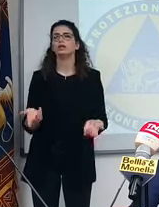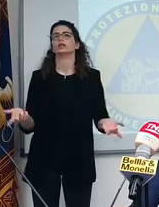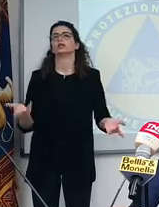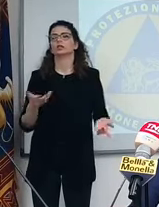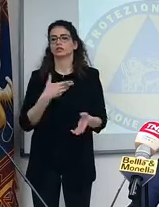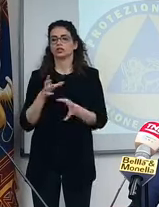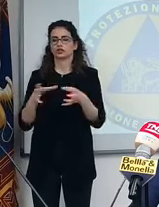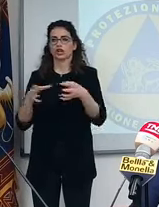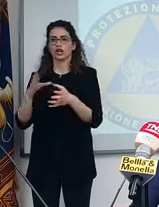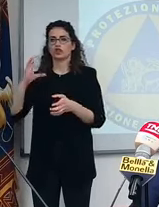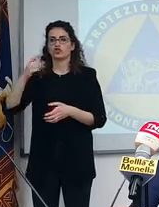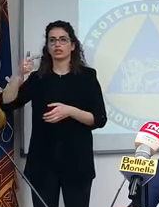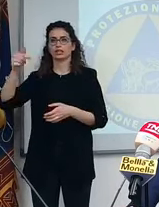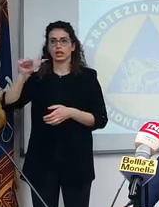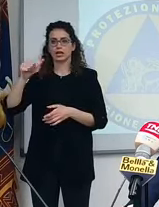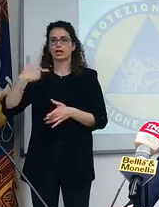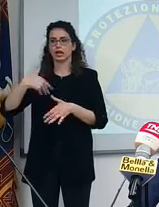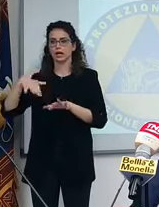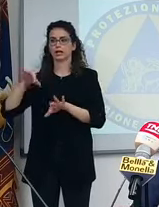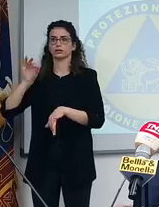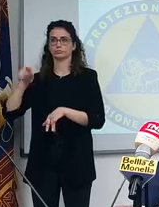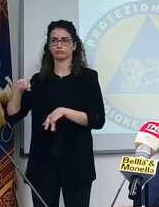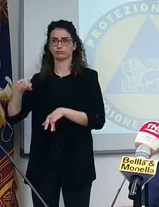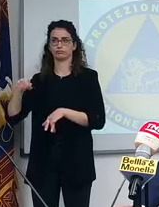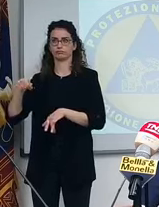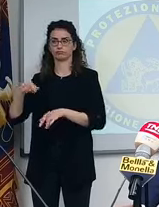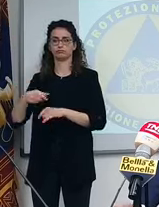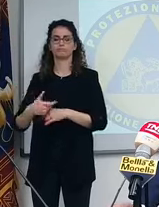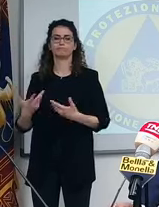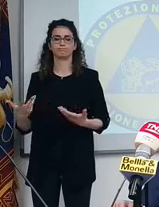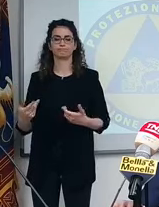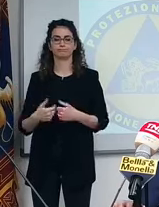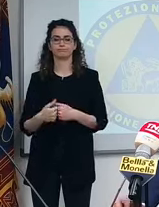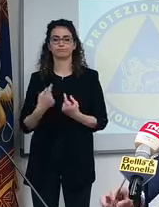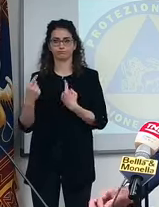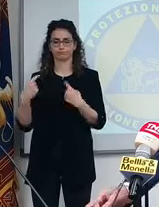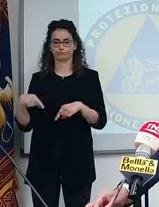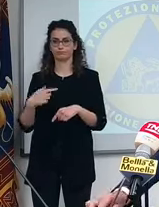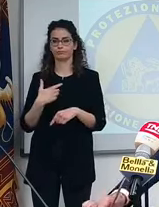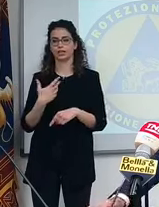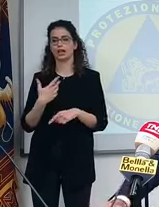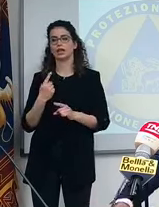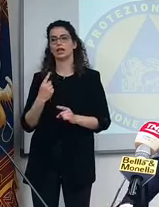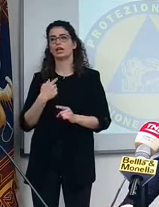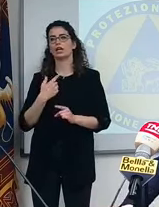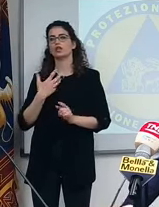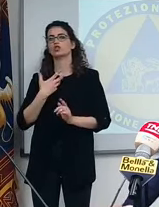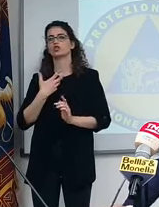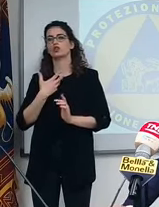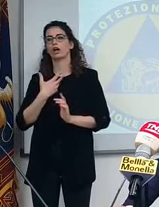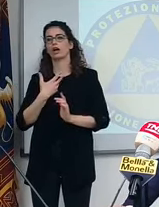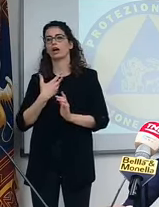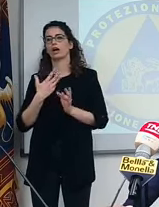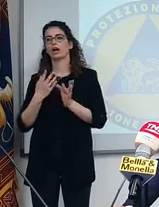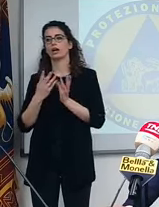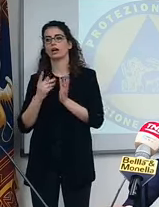CTS che è sovrano anche in questo caso, però se esprime, diciamo, soluzioni che sono